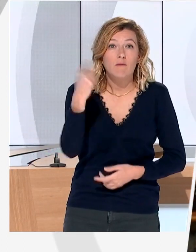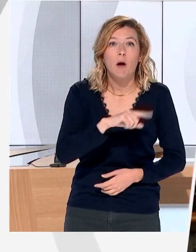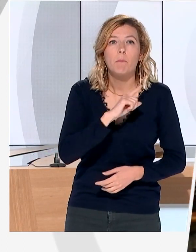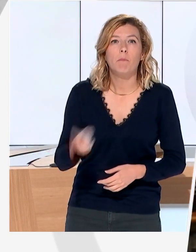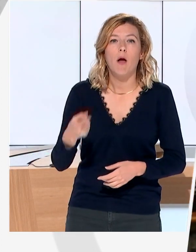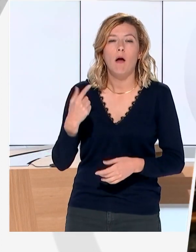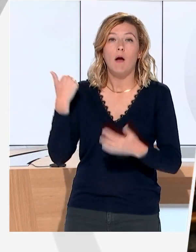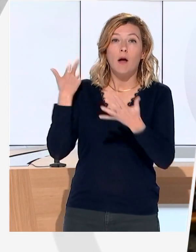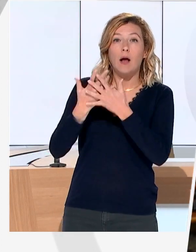voulu